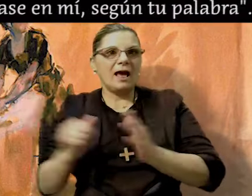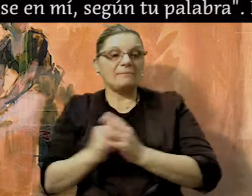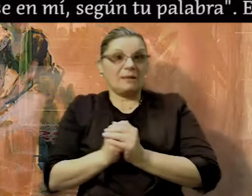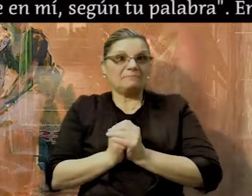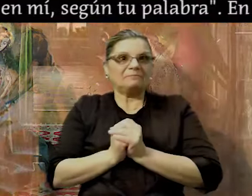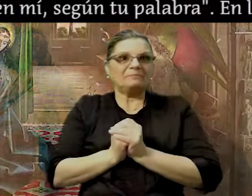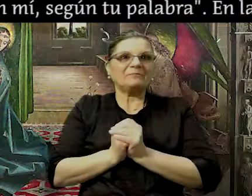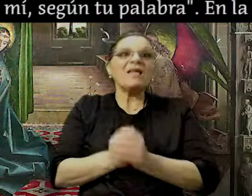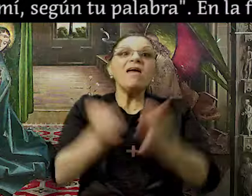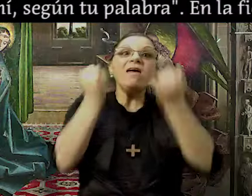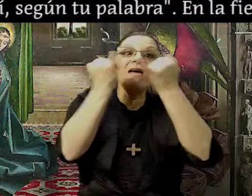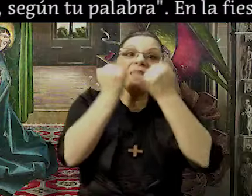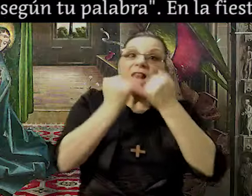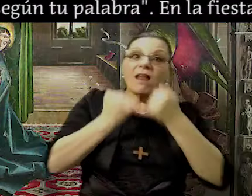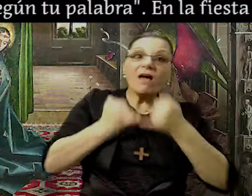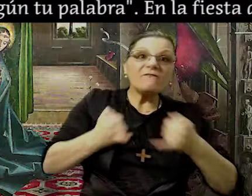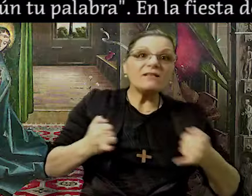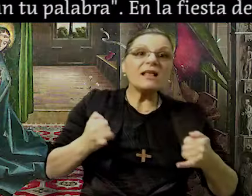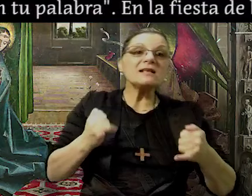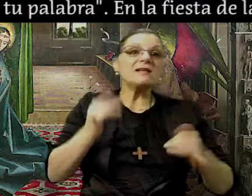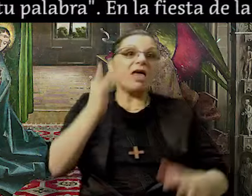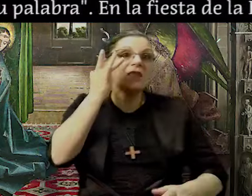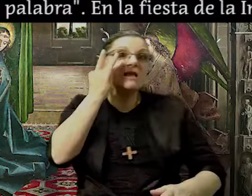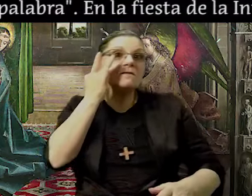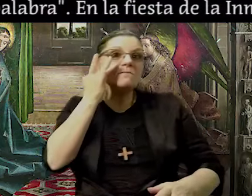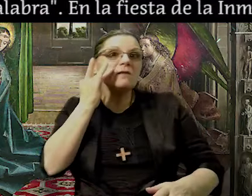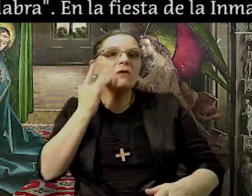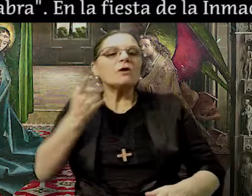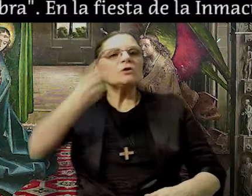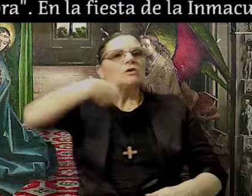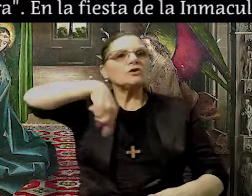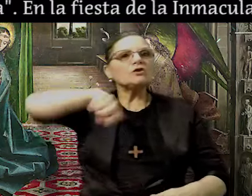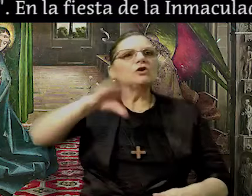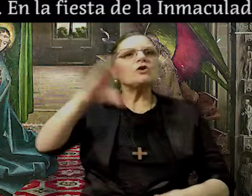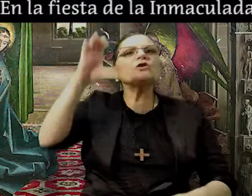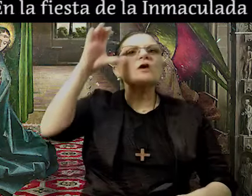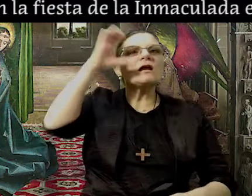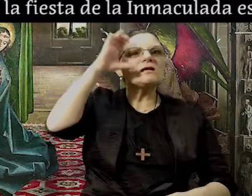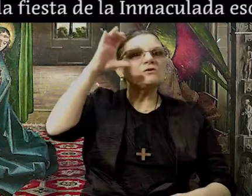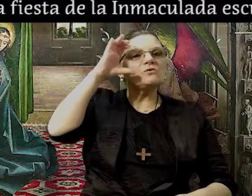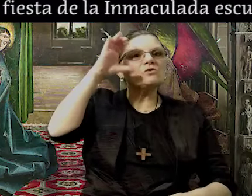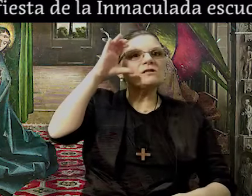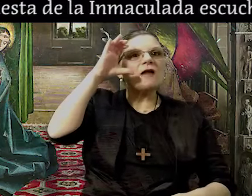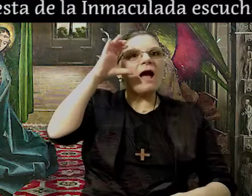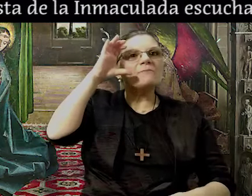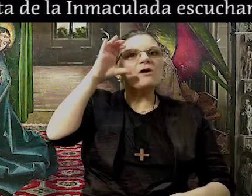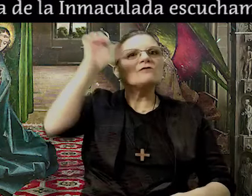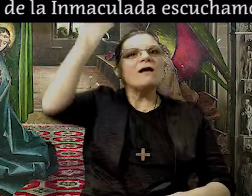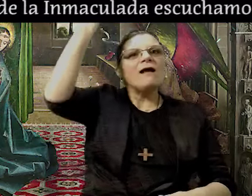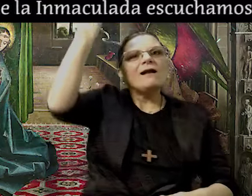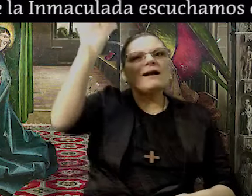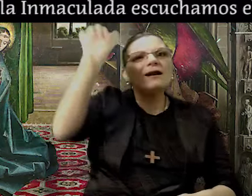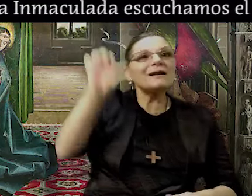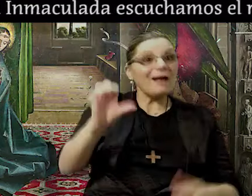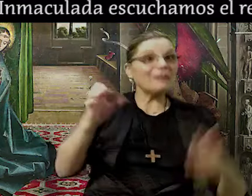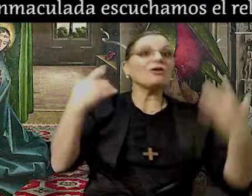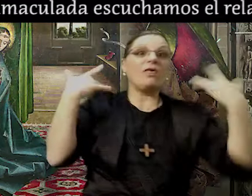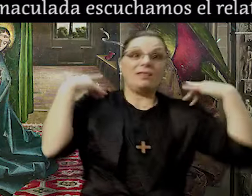En la fiesta de la Inmaculada, escuchamos el relato que el ángel del Señor